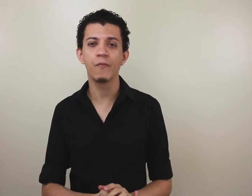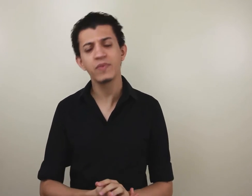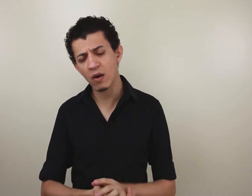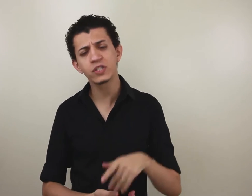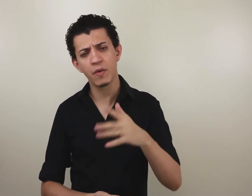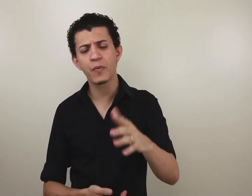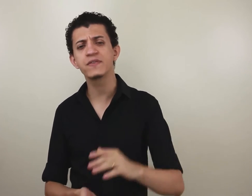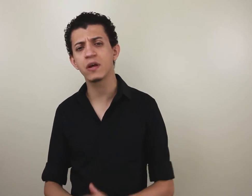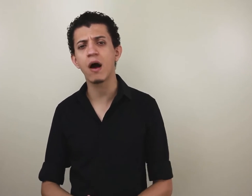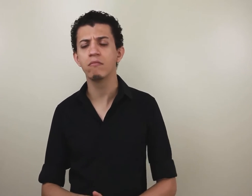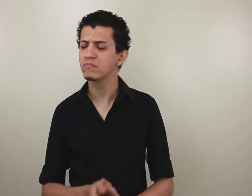Não, eu chamei um profissional.